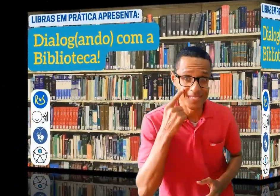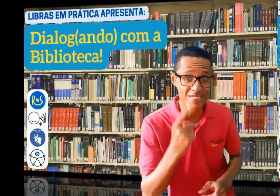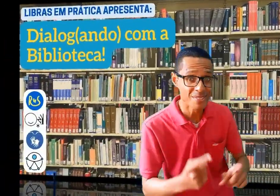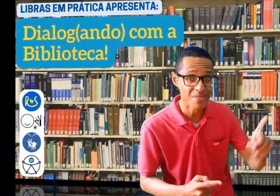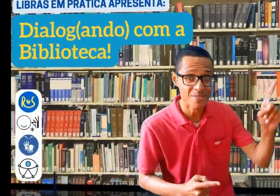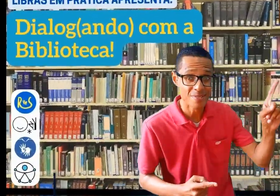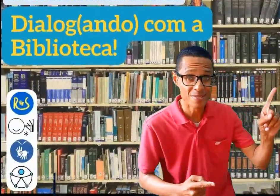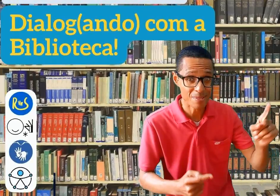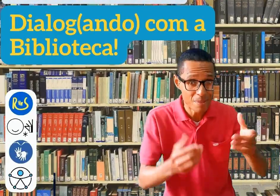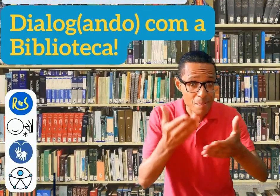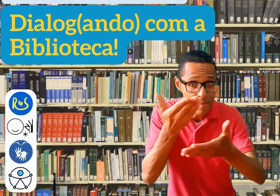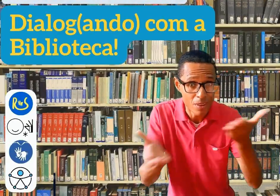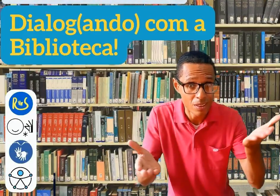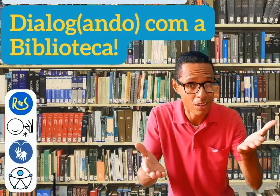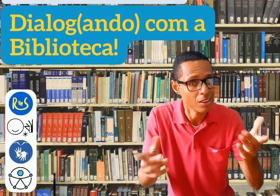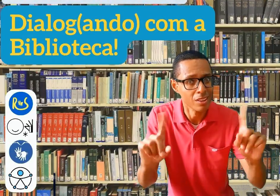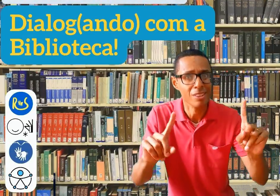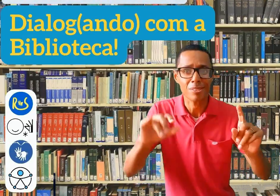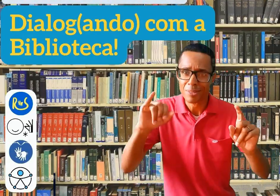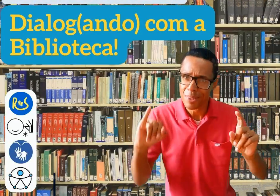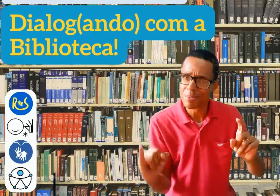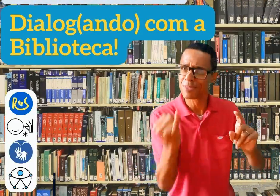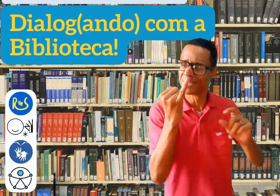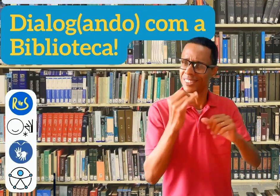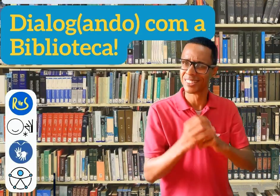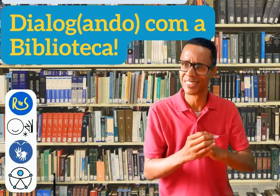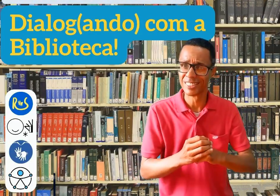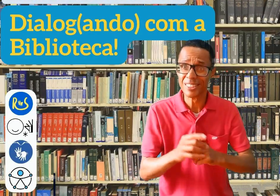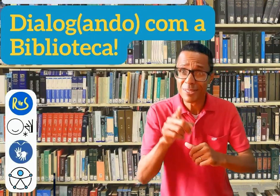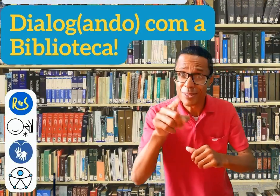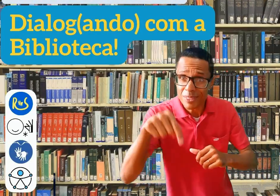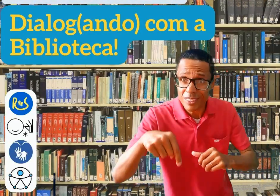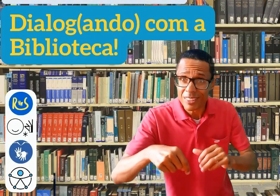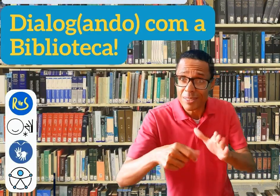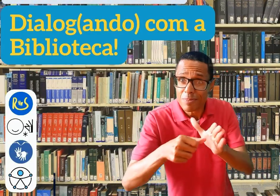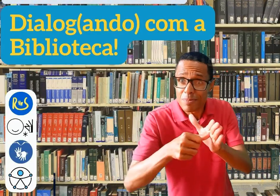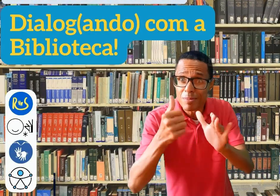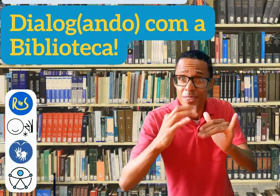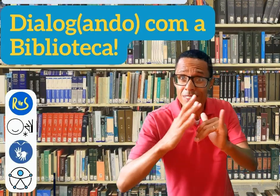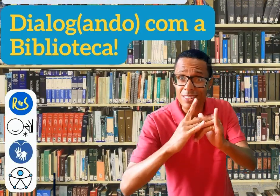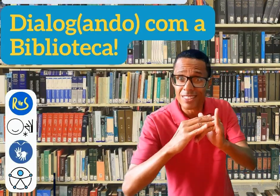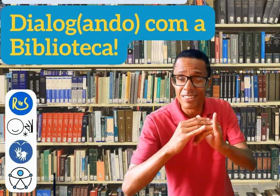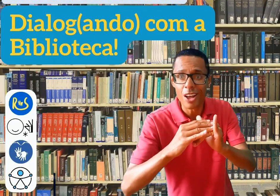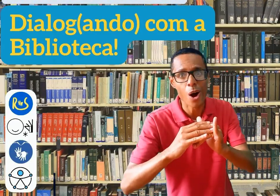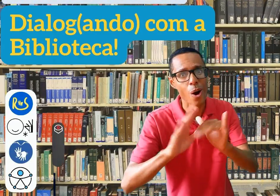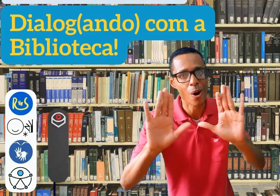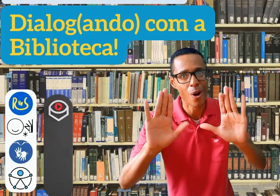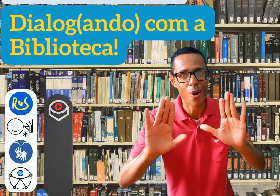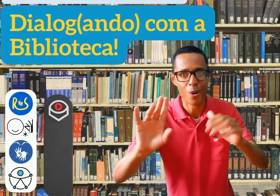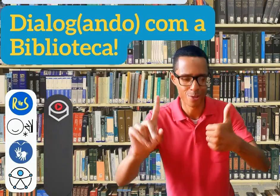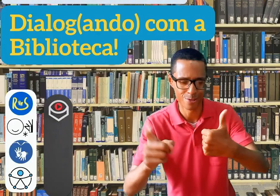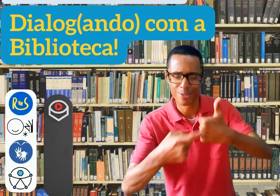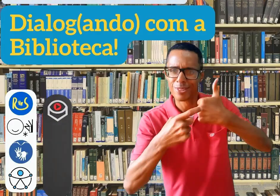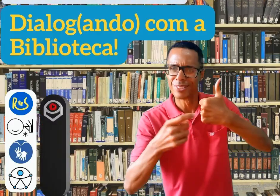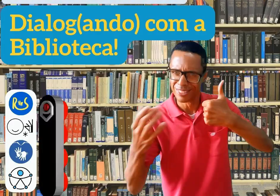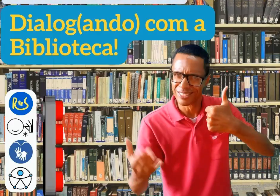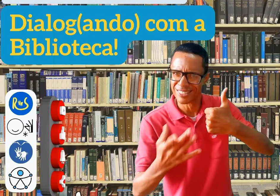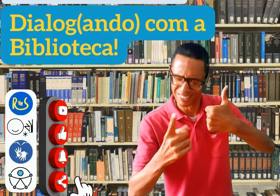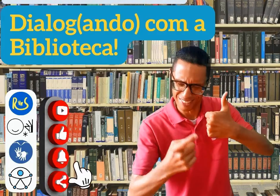Então, vai perder? Se está chegando agora no canal, já corre aqui embaixo e deixe o seu like.